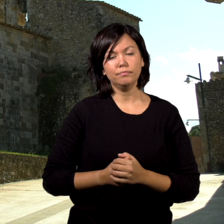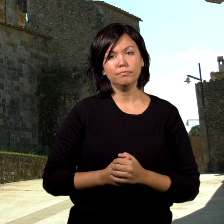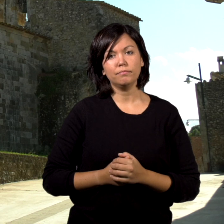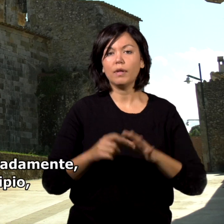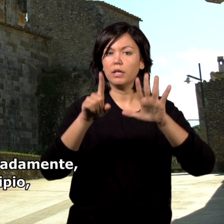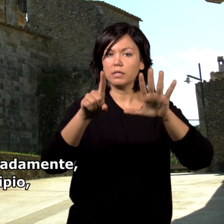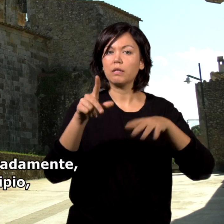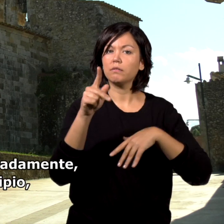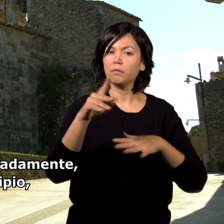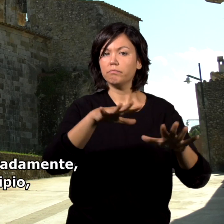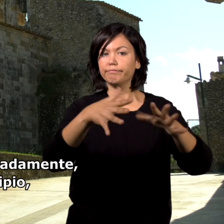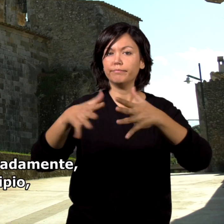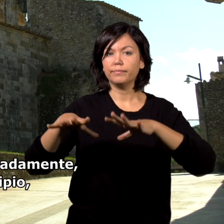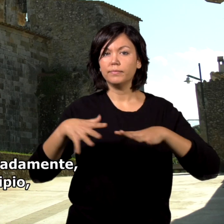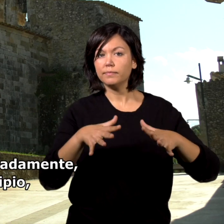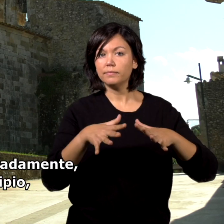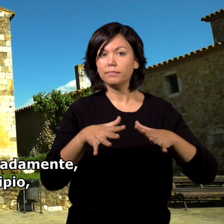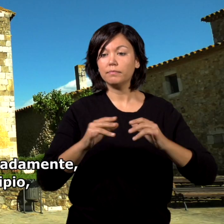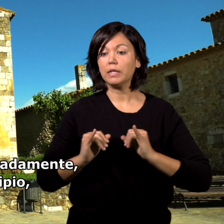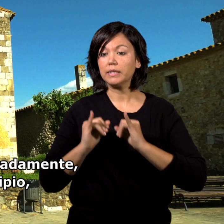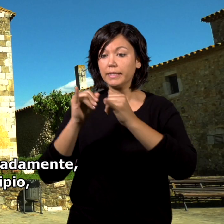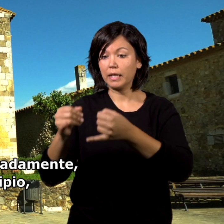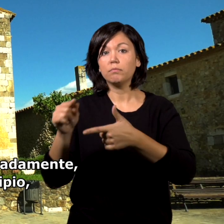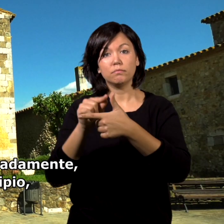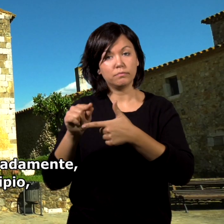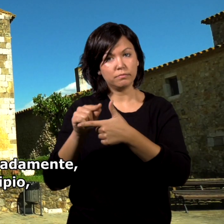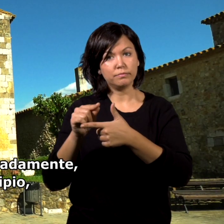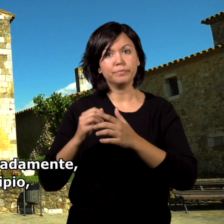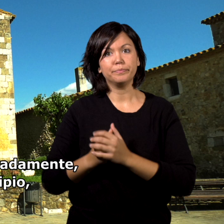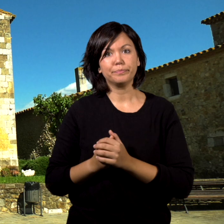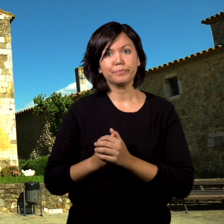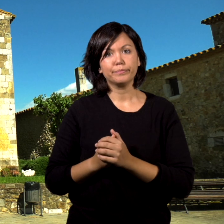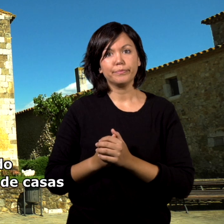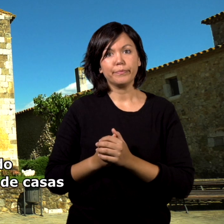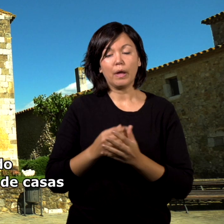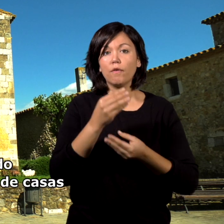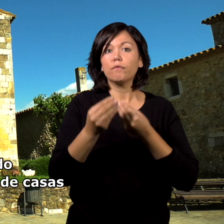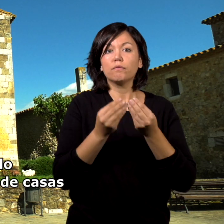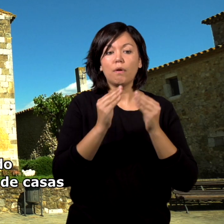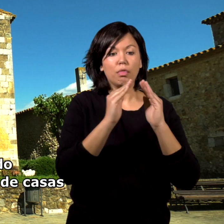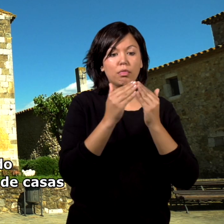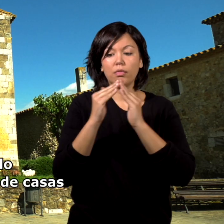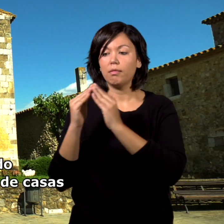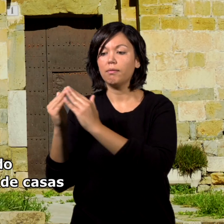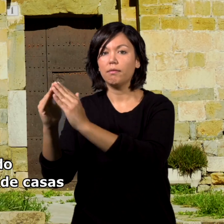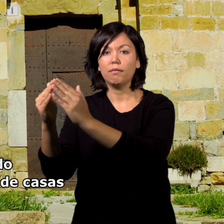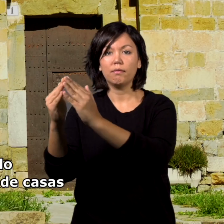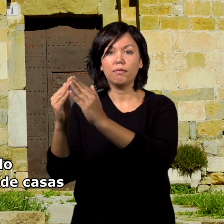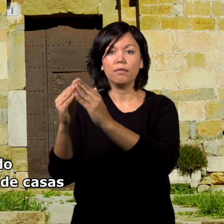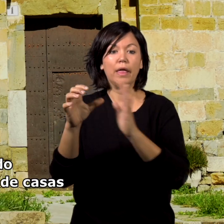Al cabo de seis kilómetros aproximadamente, llegamos al municipio, que está formado por un grupo reducido de casas